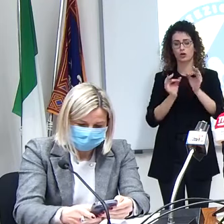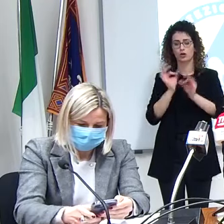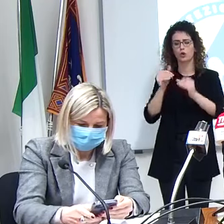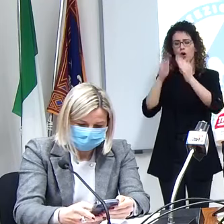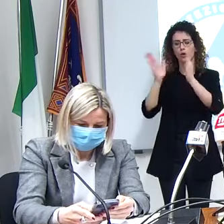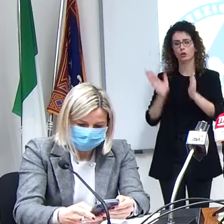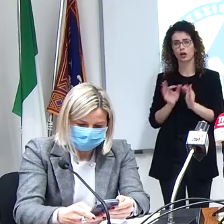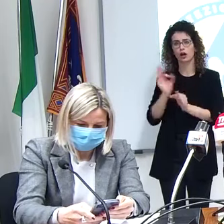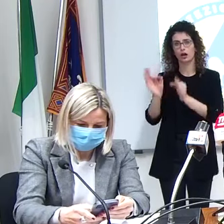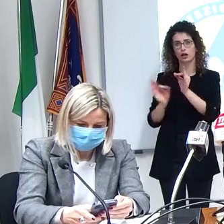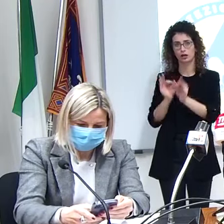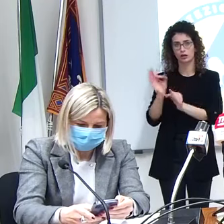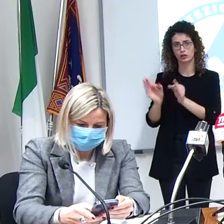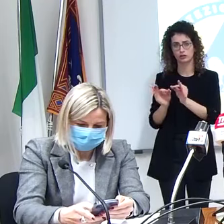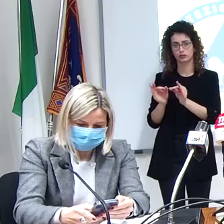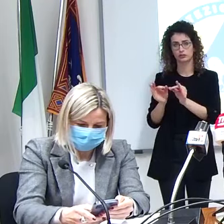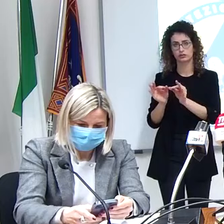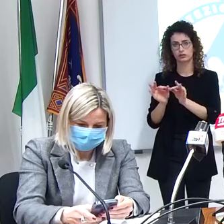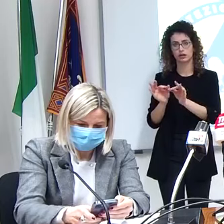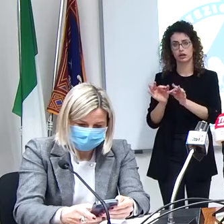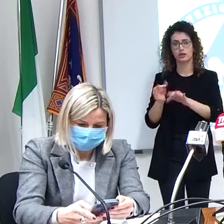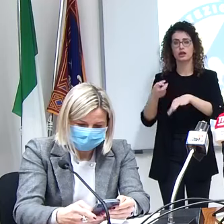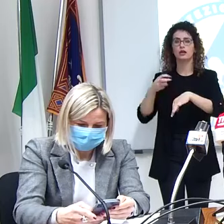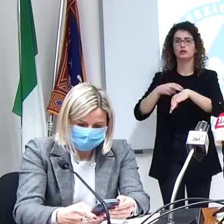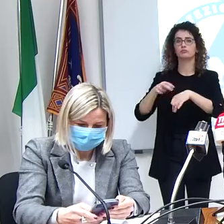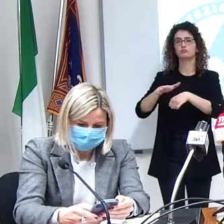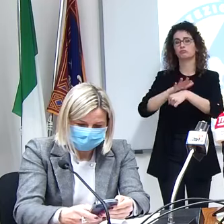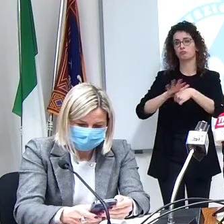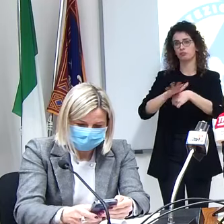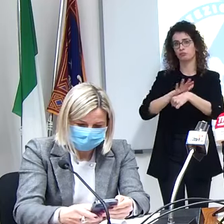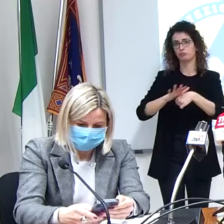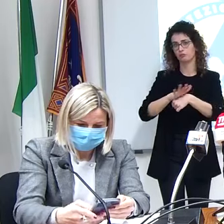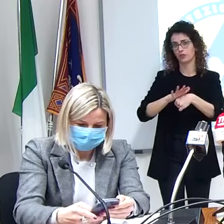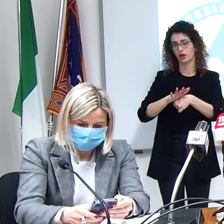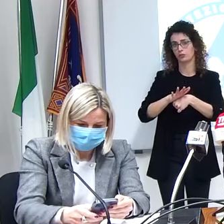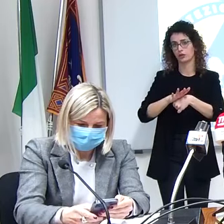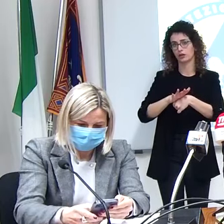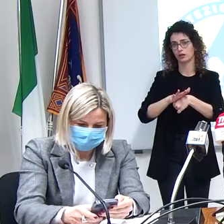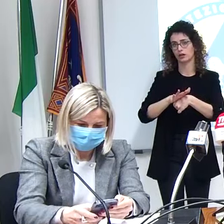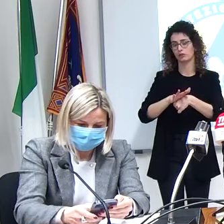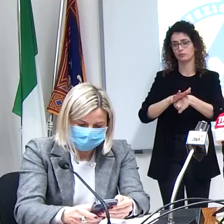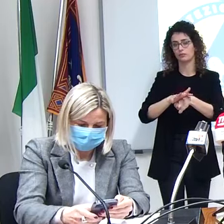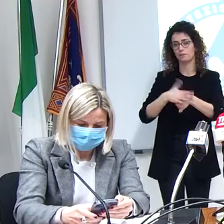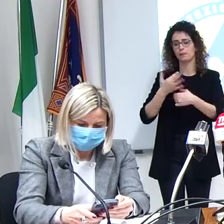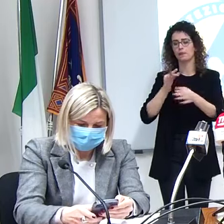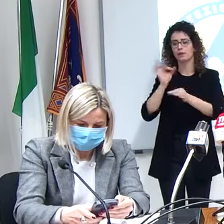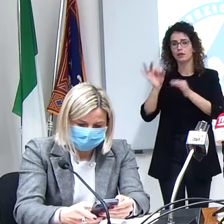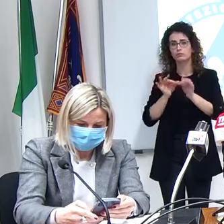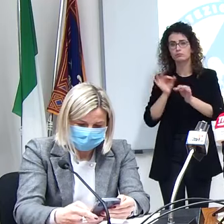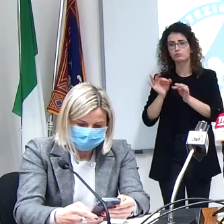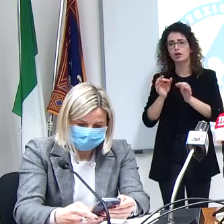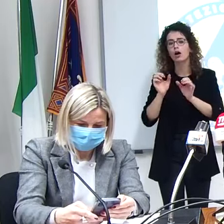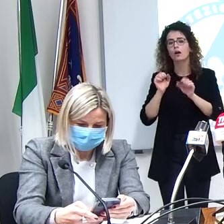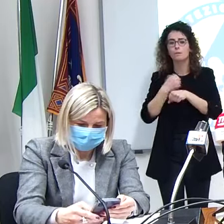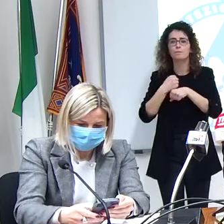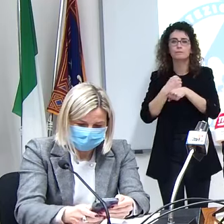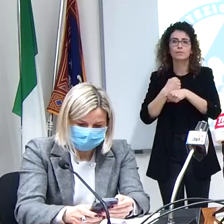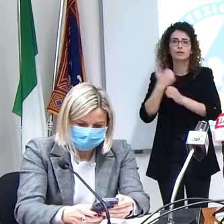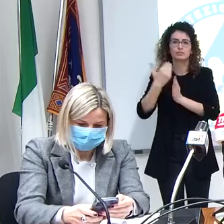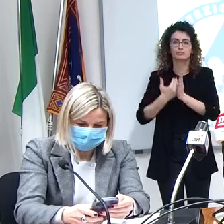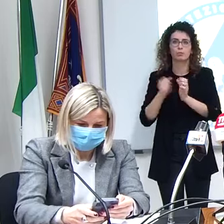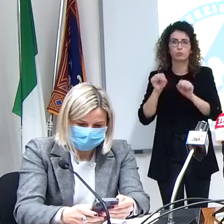casa dai nostri medici di medicina generale con le terapie che erano disponibili che sono